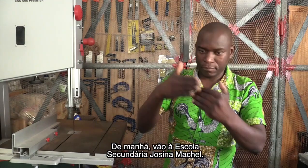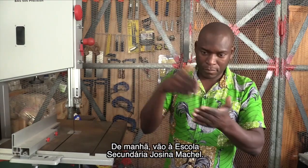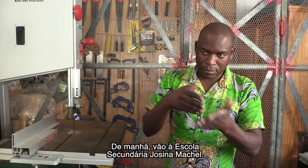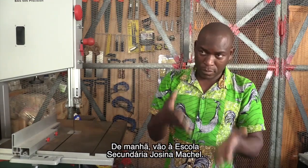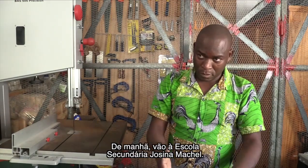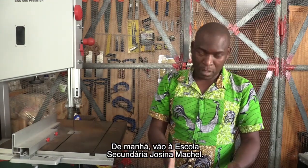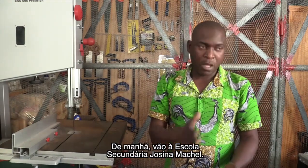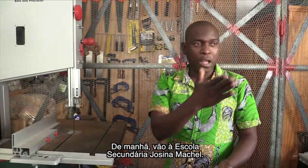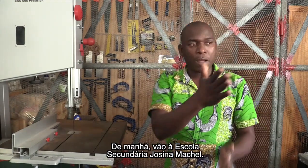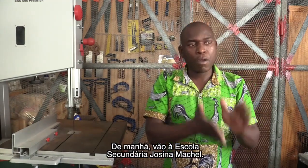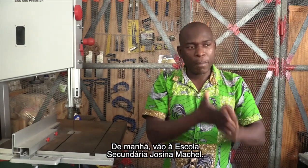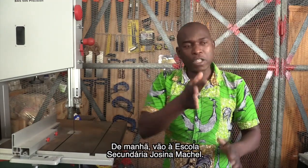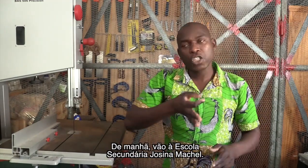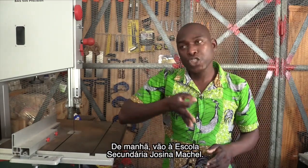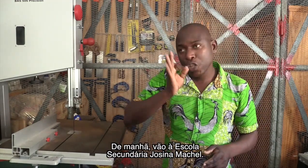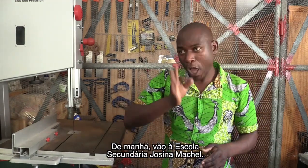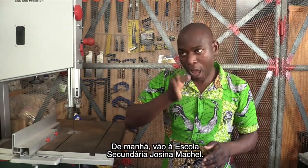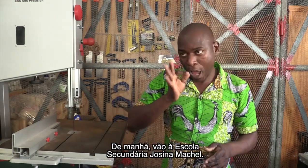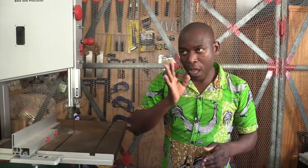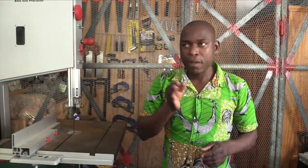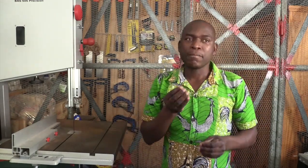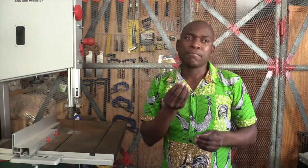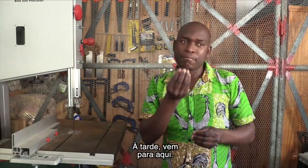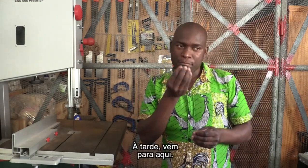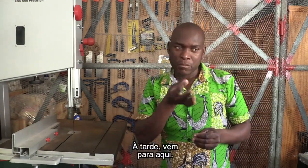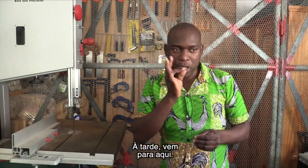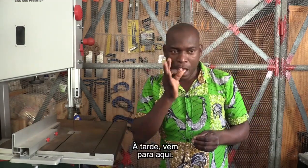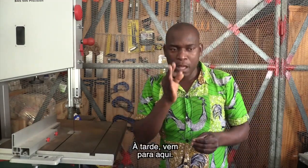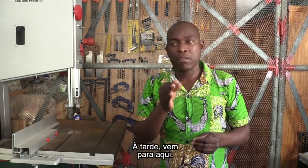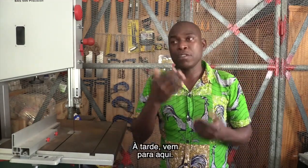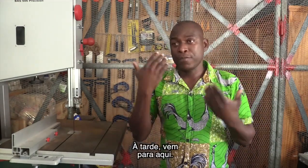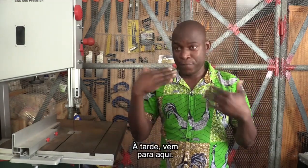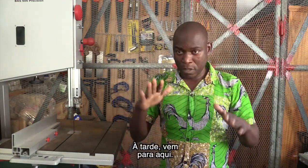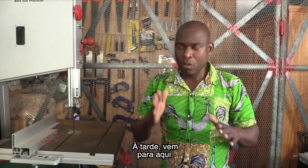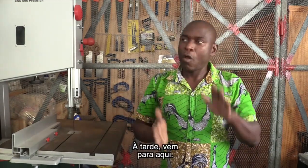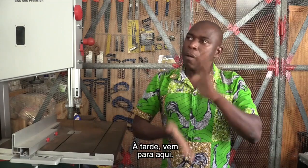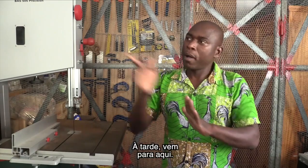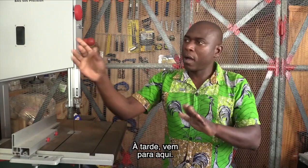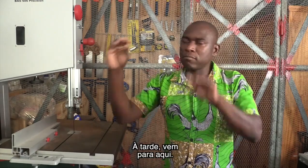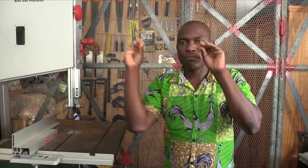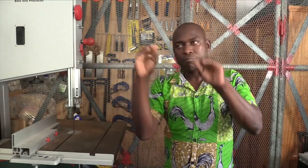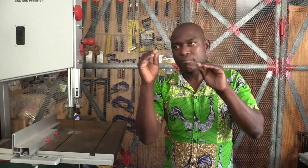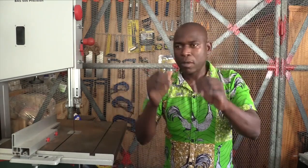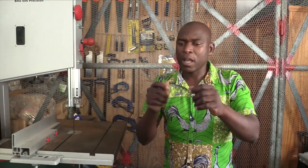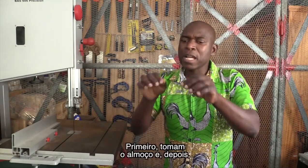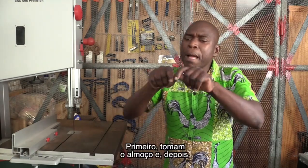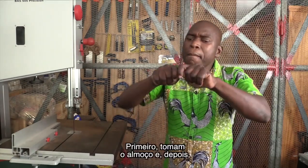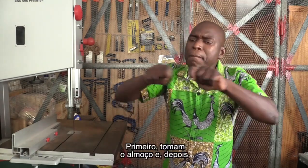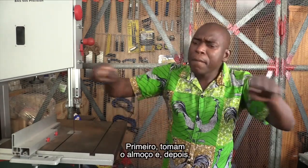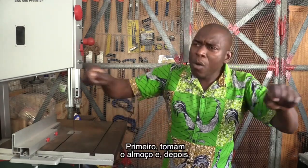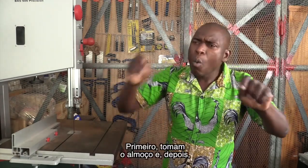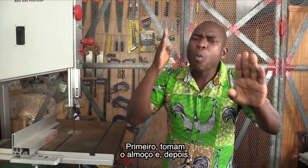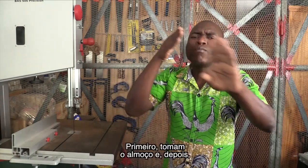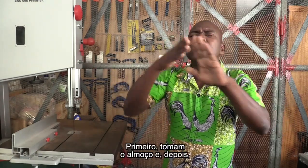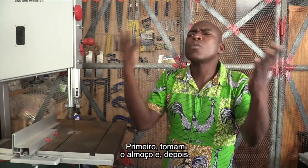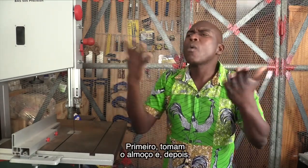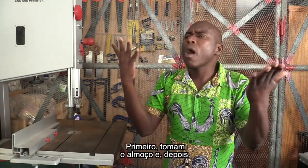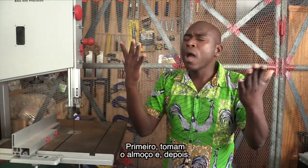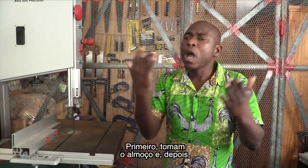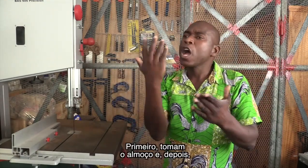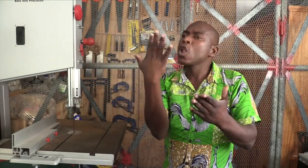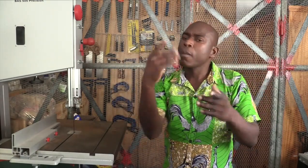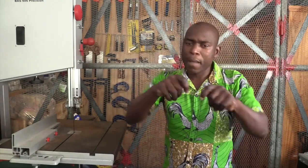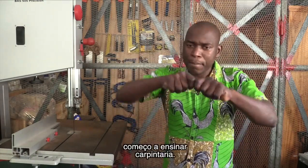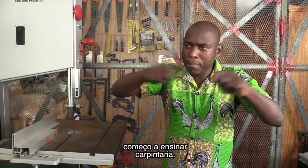De manhã vamos para a secundária Josina Machado A tarde vem para aqui Primeiro